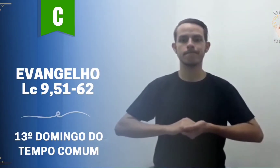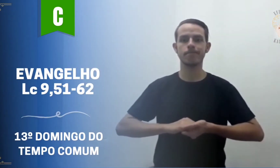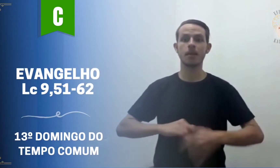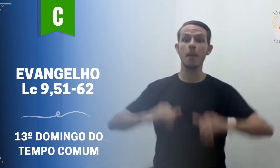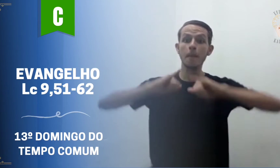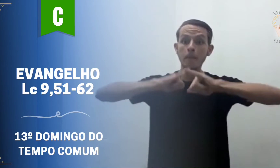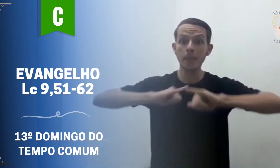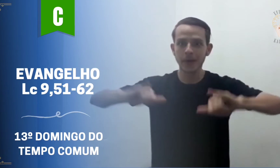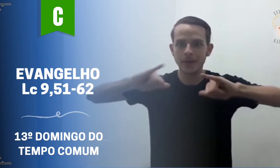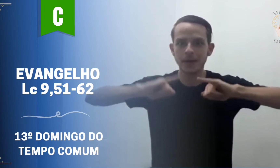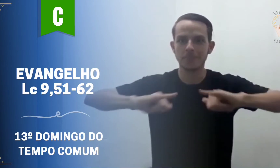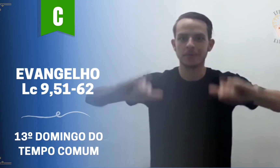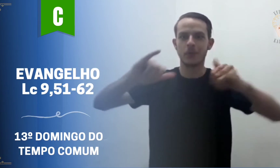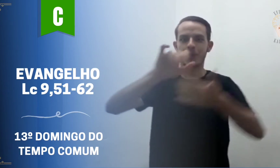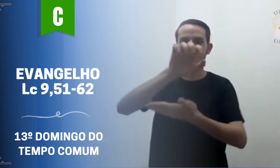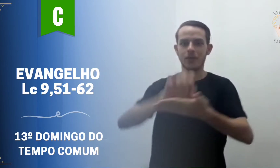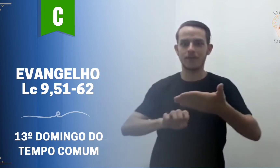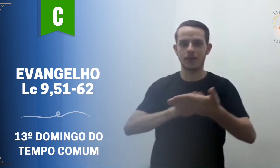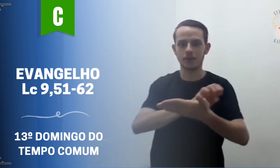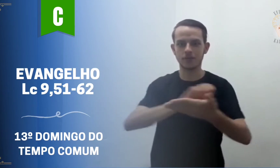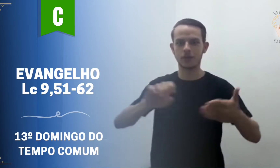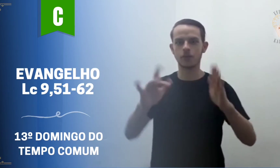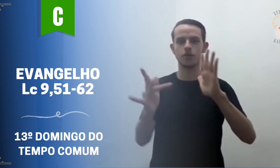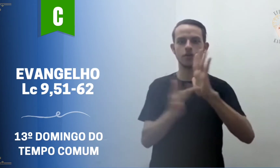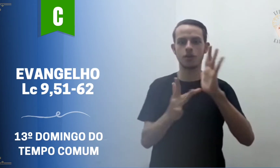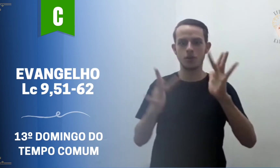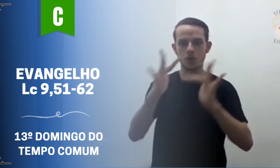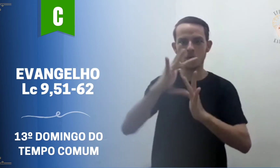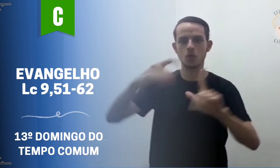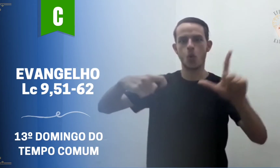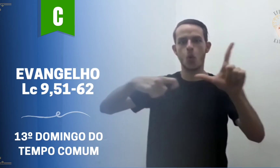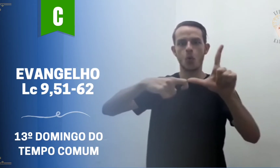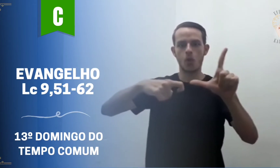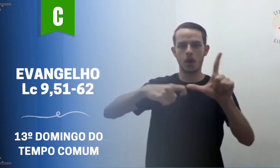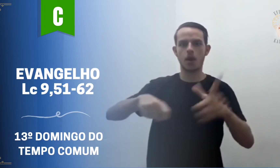Proclamação do Evangelho de Jesus Cristo segundo Lucas